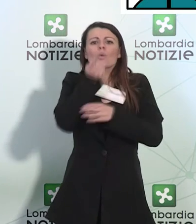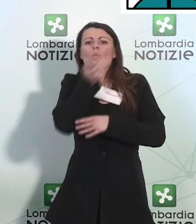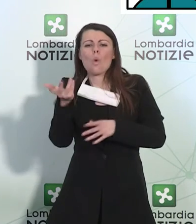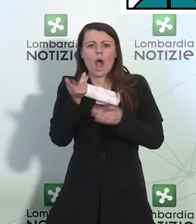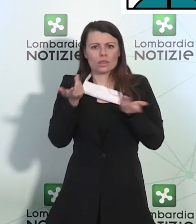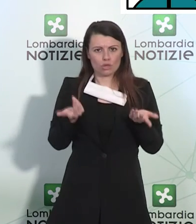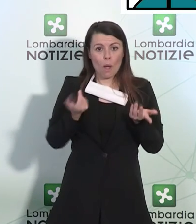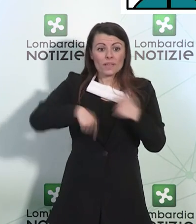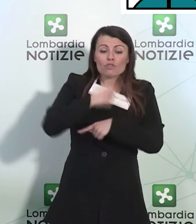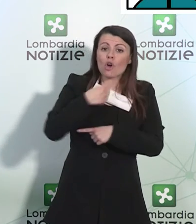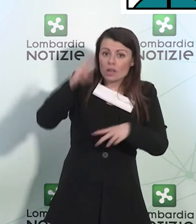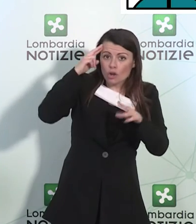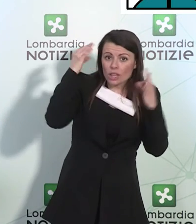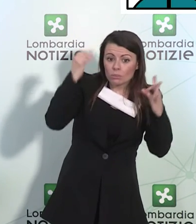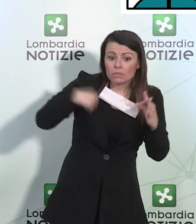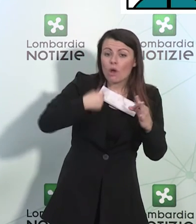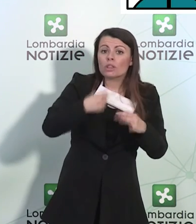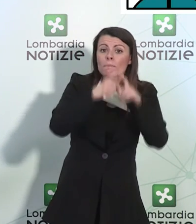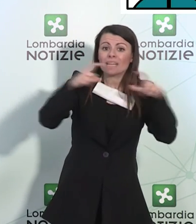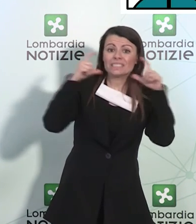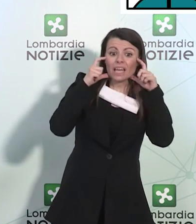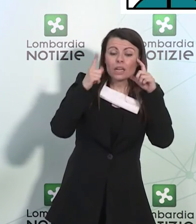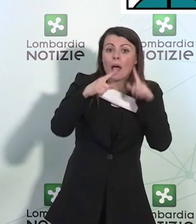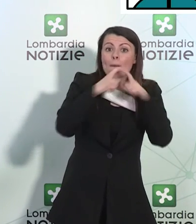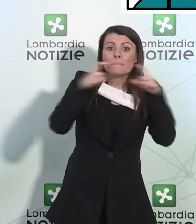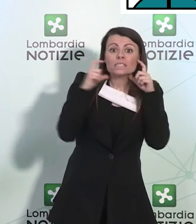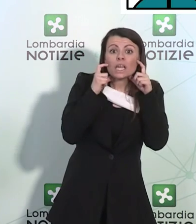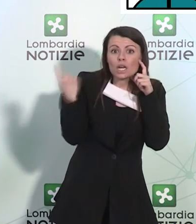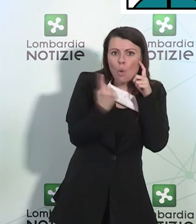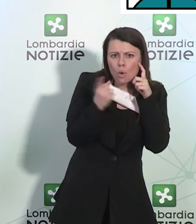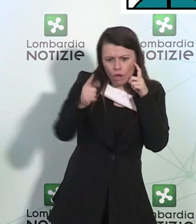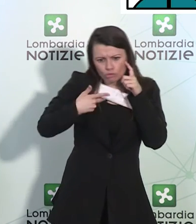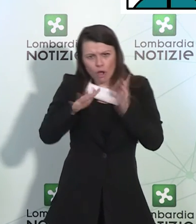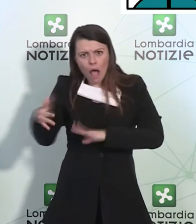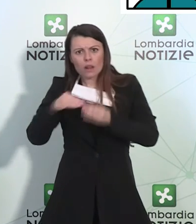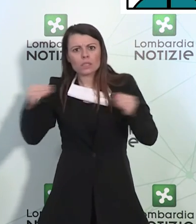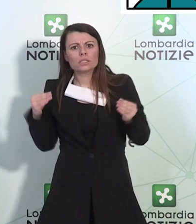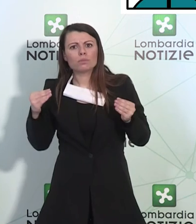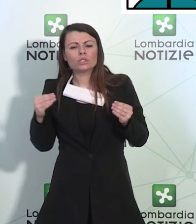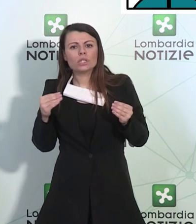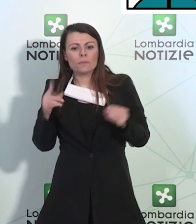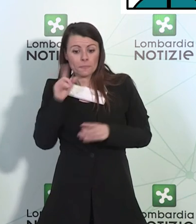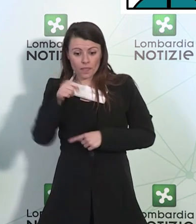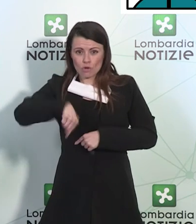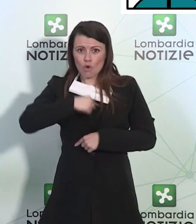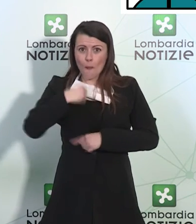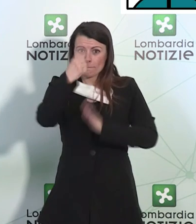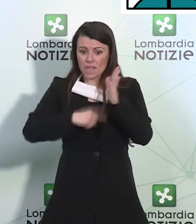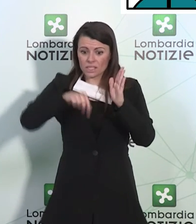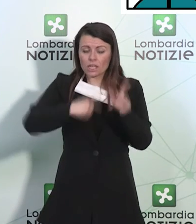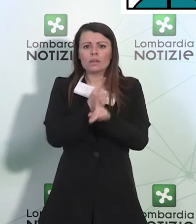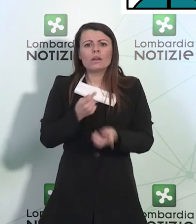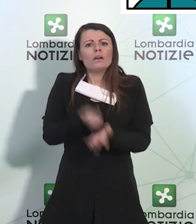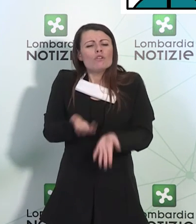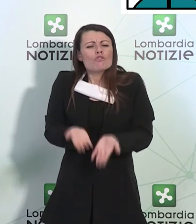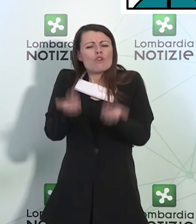parliamo sempre di mascherine, ma ci sono tanti altri presidi di cui noi abbiamo. Noi in questo mese abbiamo dovuto comprare 50